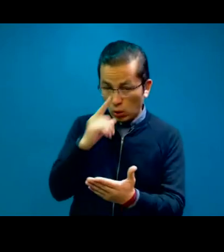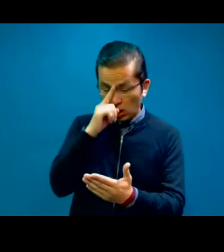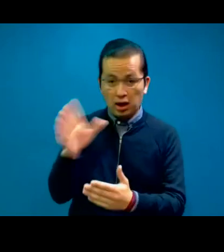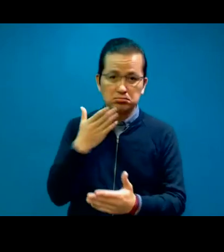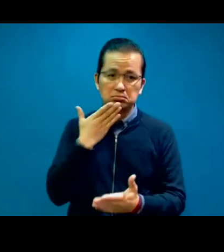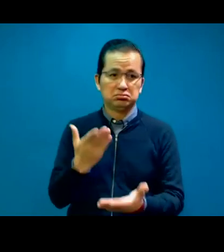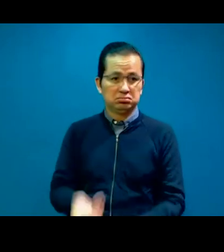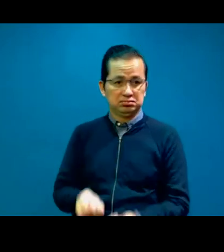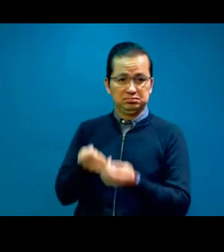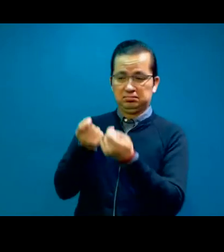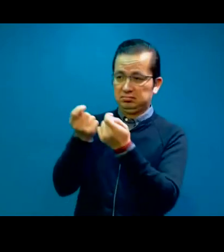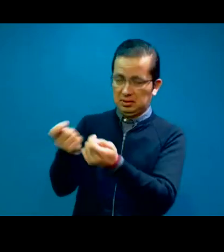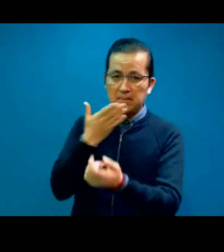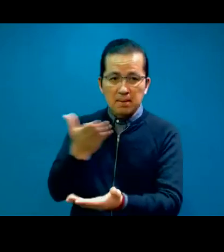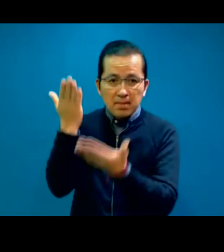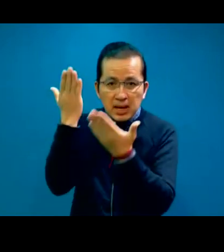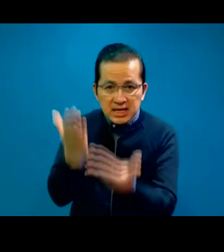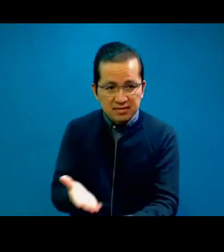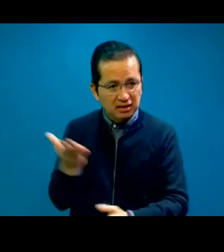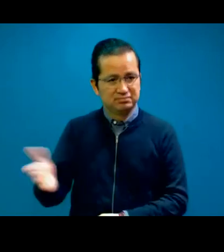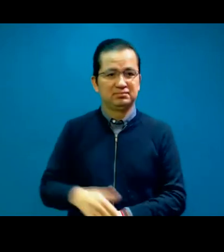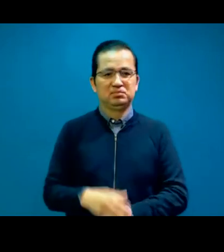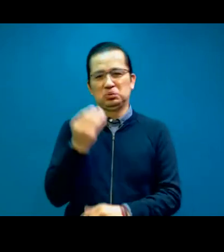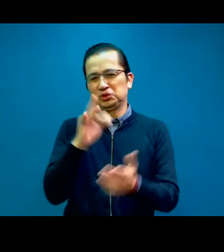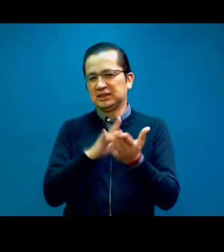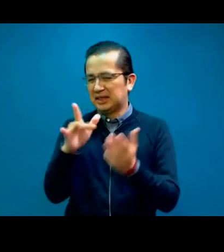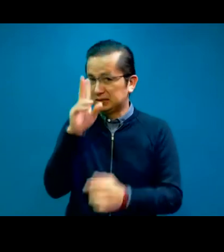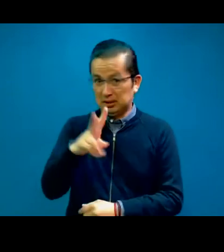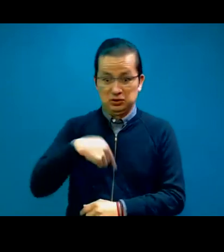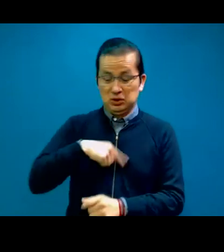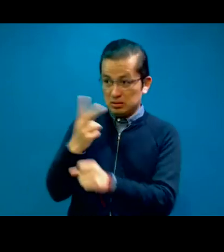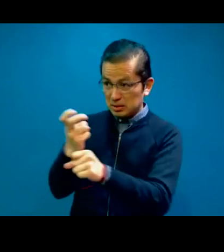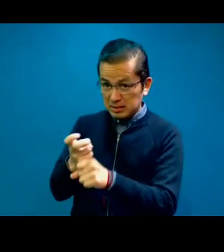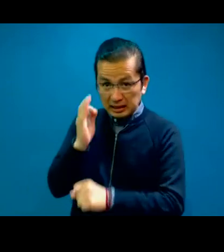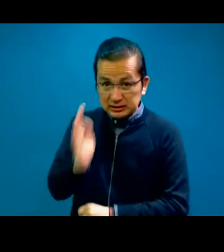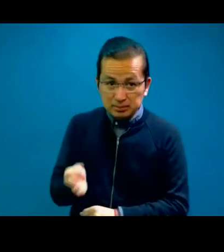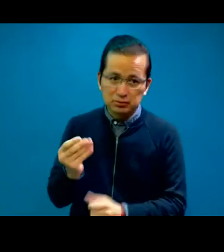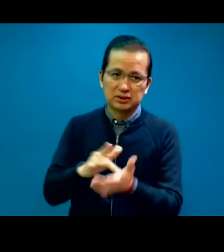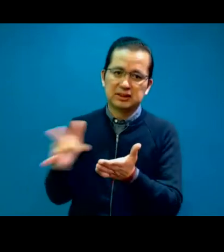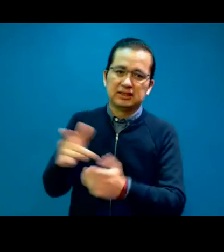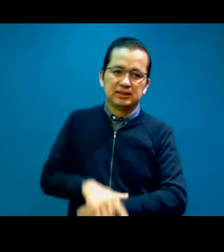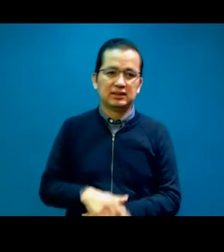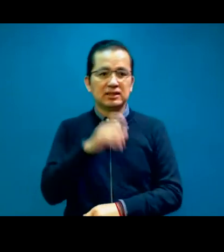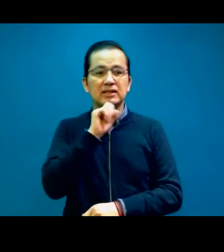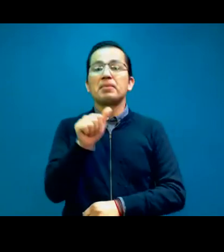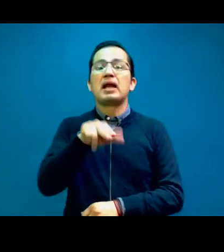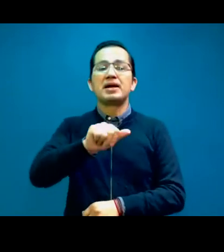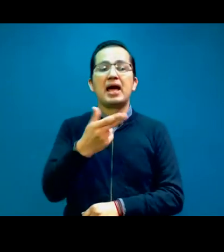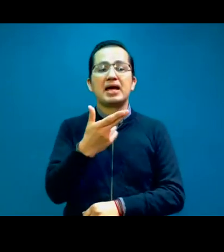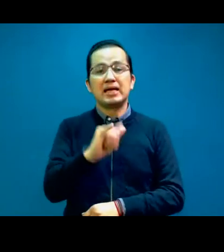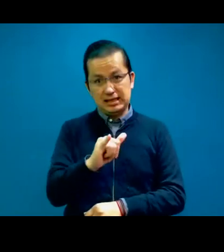Laura, bienvenida. Muchísimas gracias por haber aceptado la invitación. Anaí también, que fue nuestro contacto. Muchas gracias por